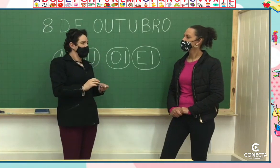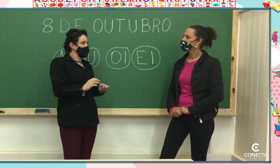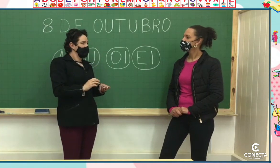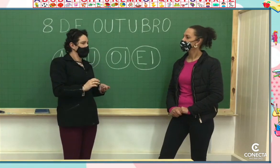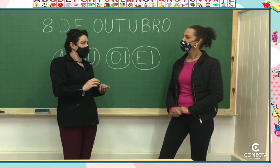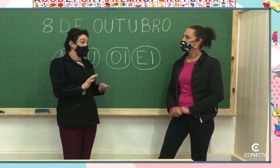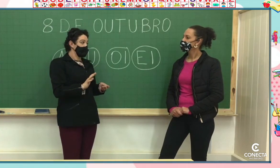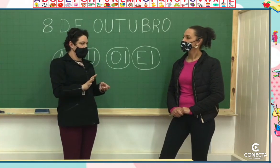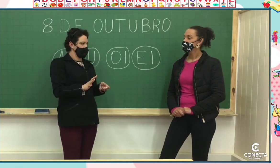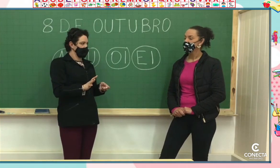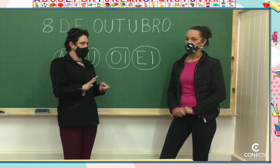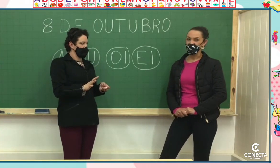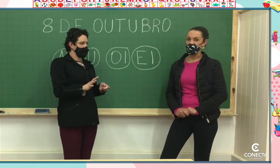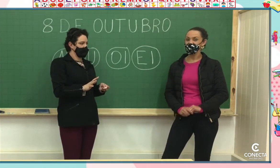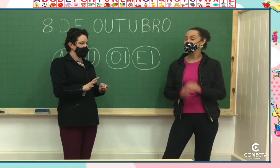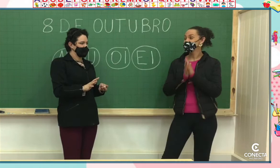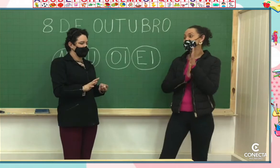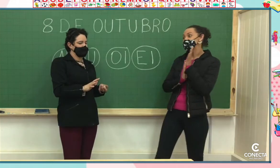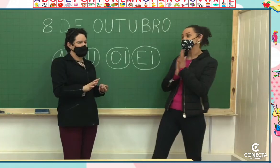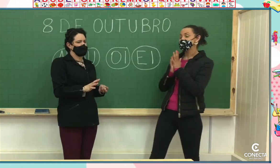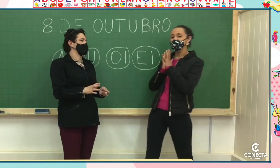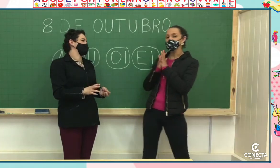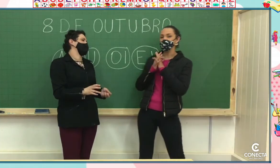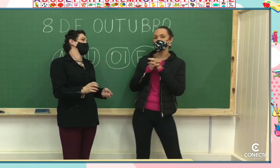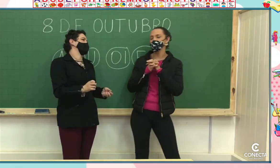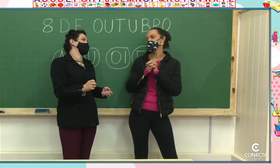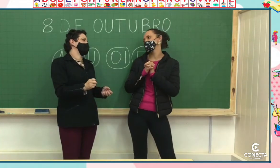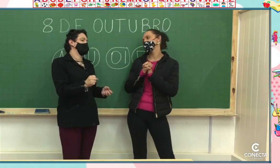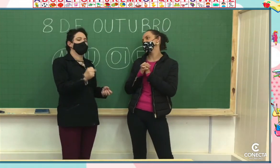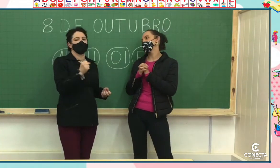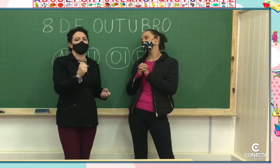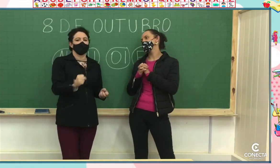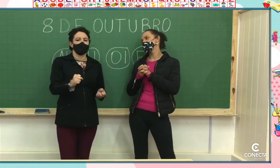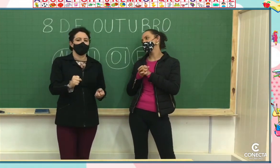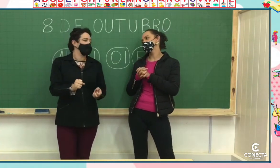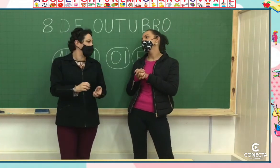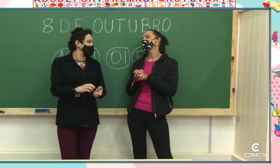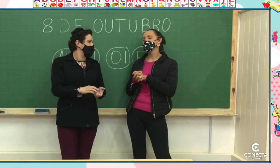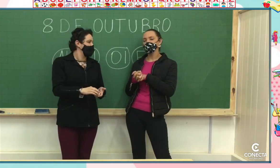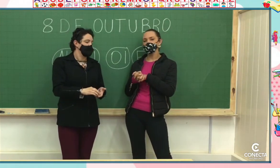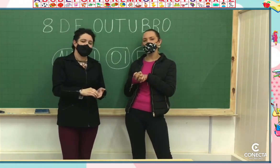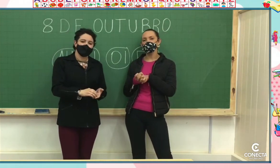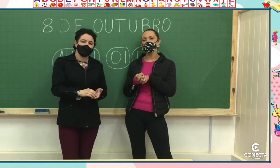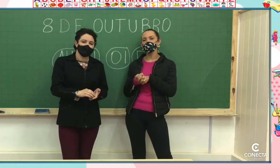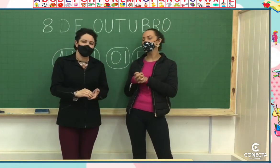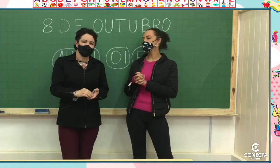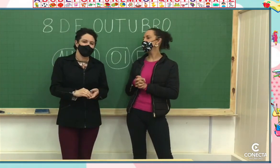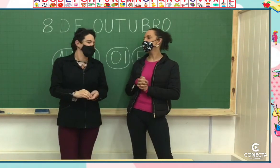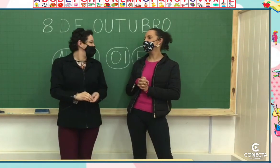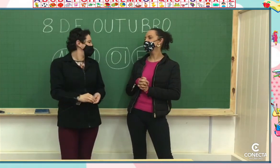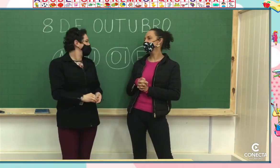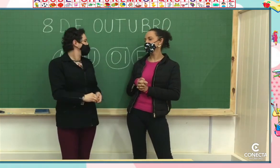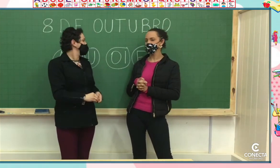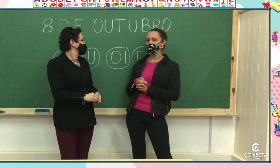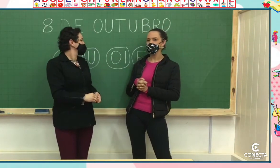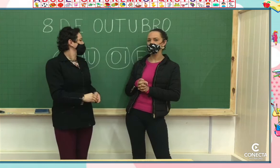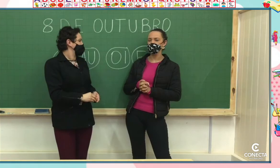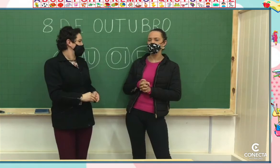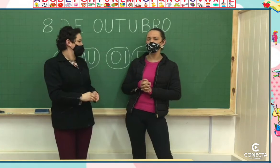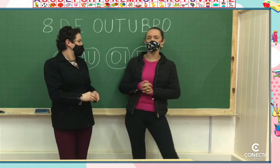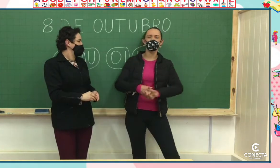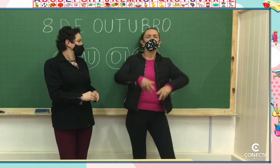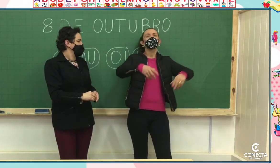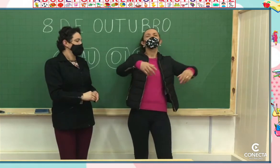nossa aula, assim, com uma história? Ai, eu vou gostar, professora Lílian, também. Estou saudade. Estou com saudade. Ai, como é bom ouvir uma